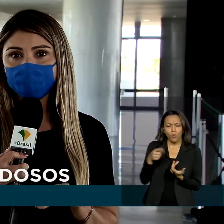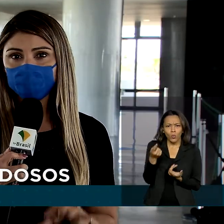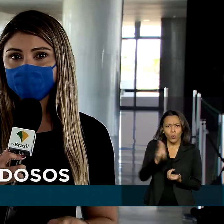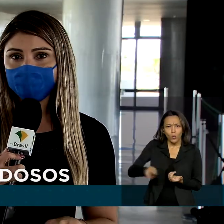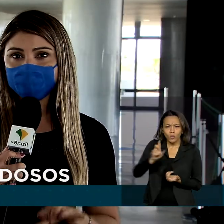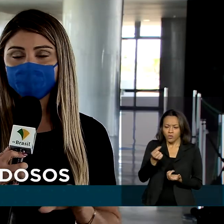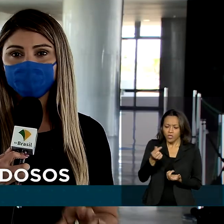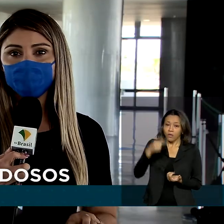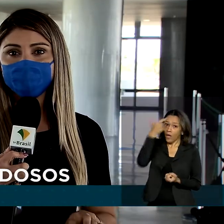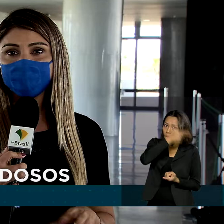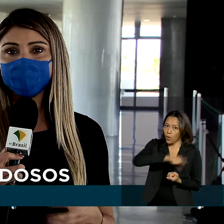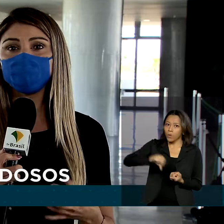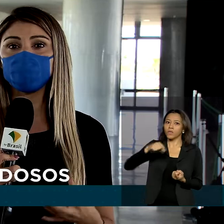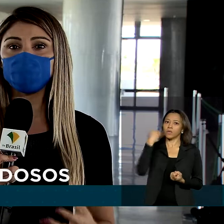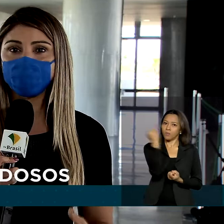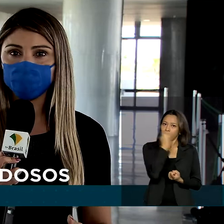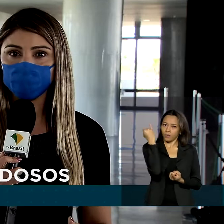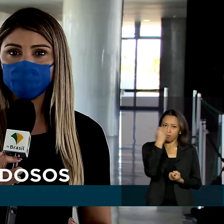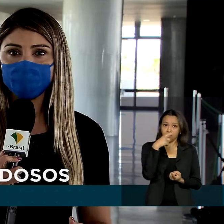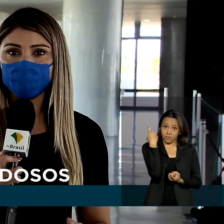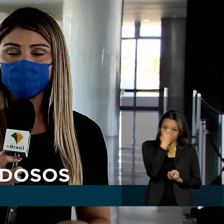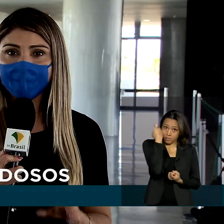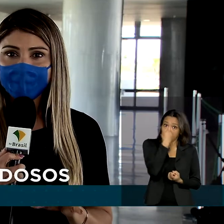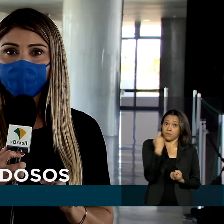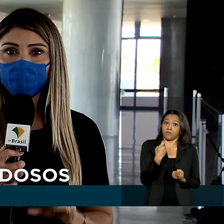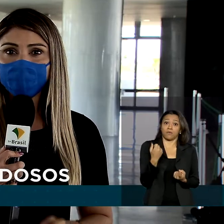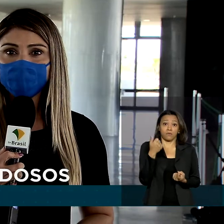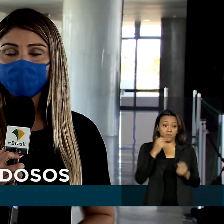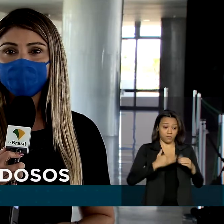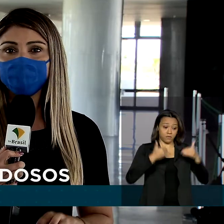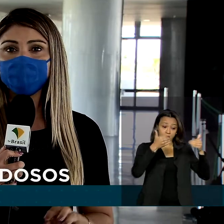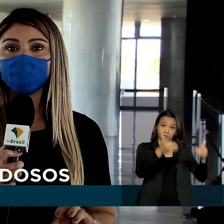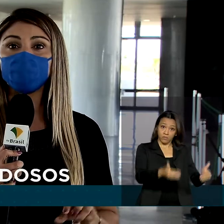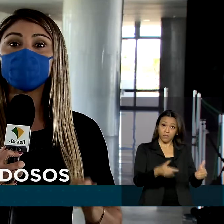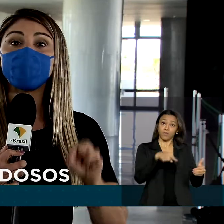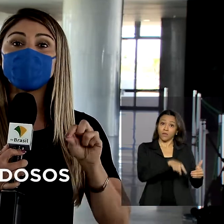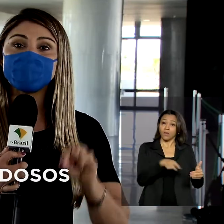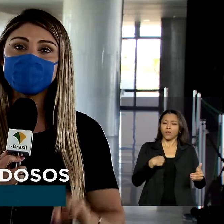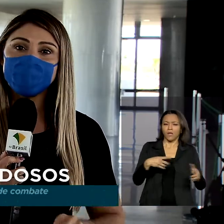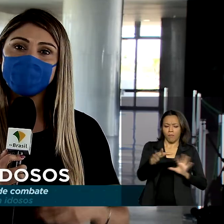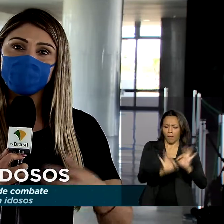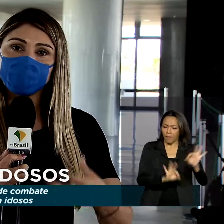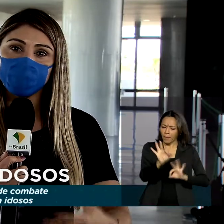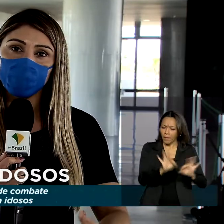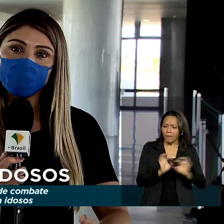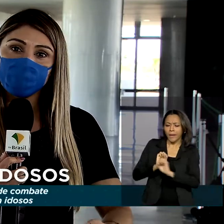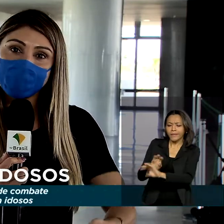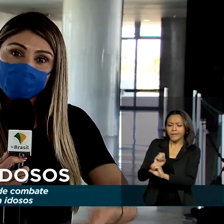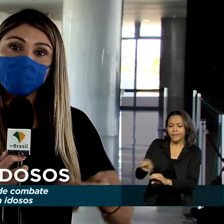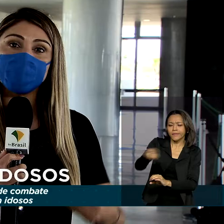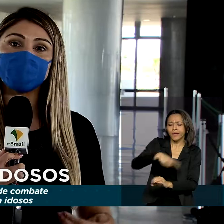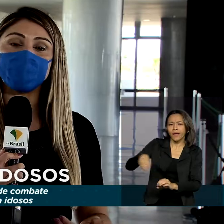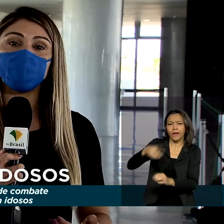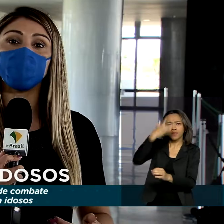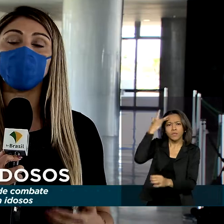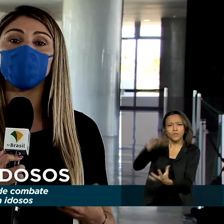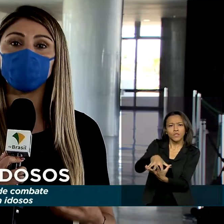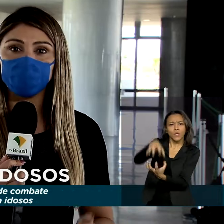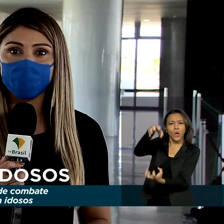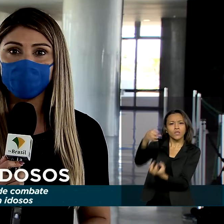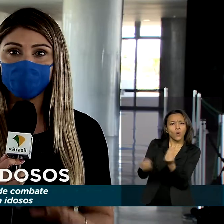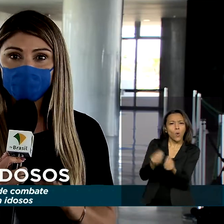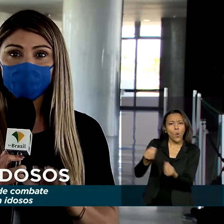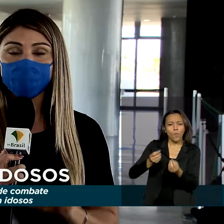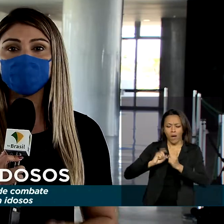Ministério da Mulher, da Família e dos Direitos Humanos. O plano prevê ações para ensinar os idosos a administrar o